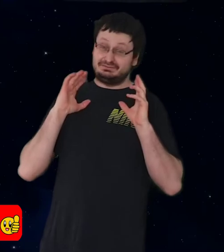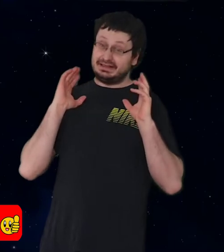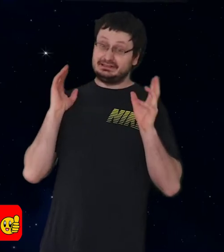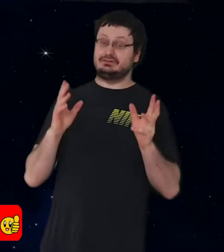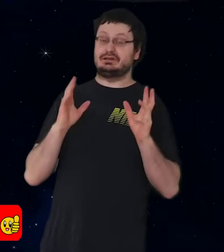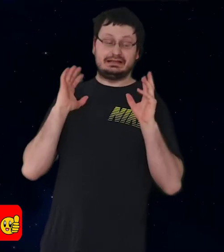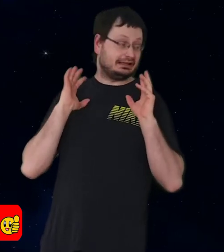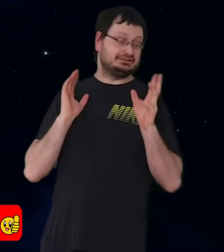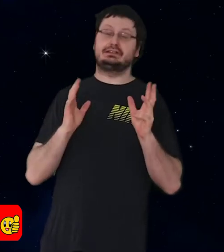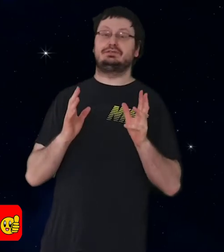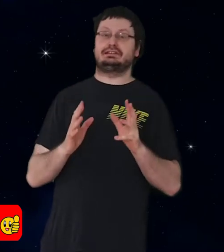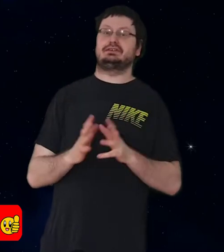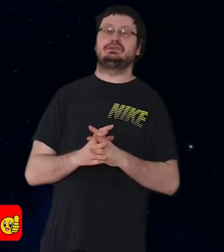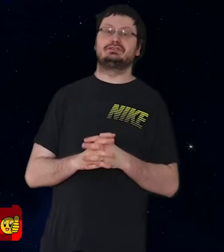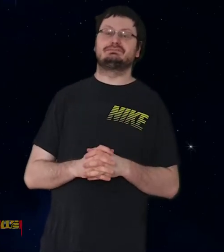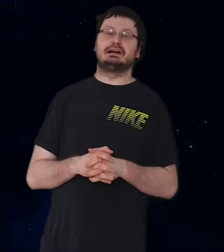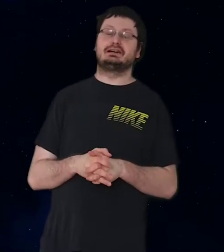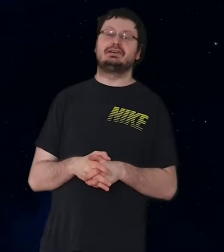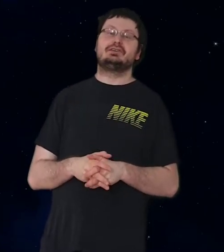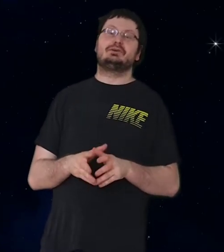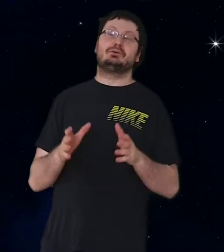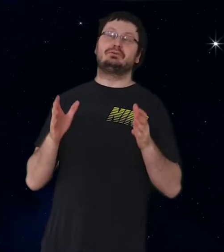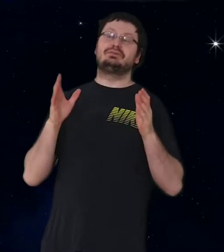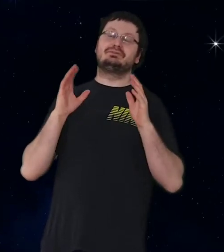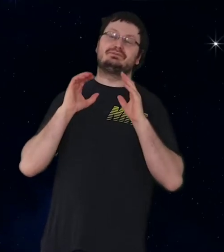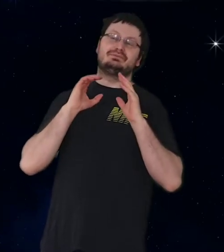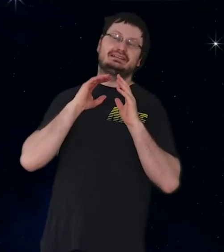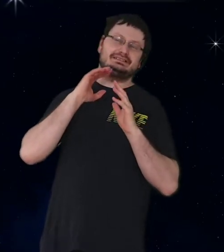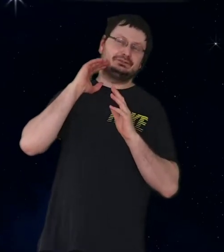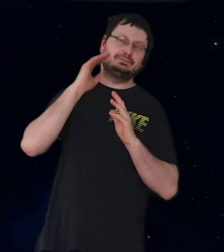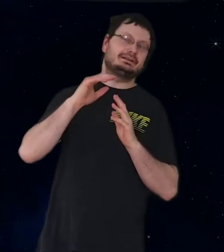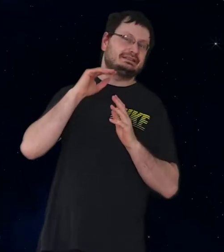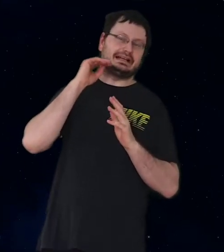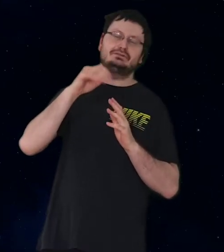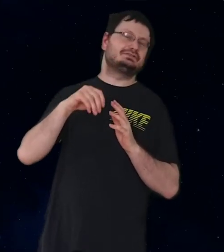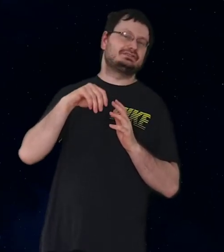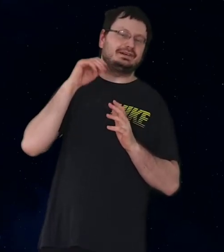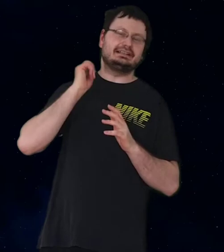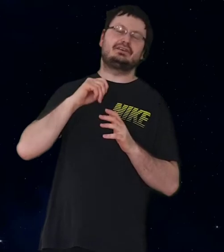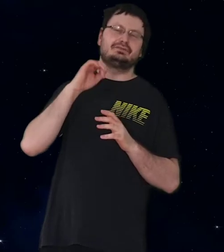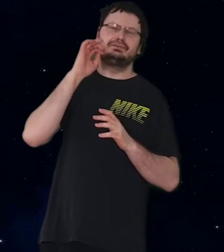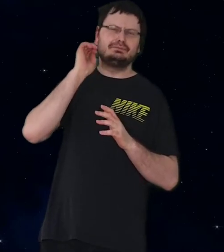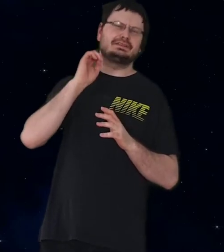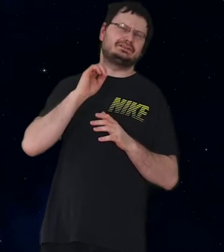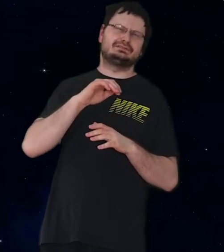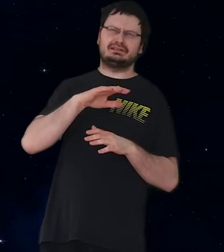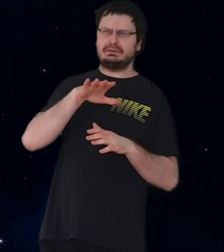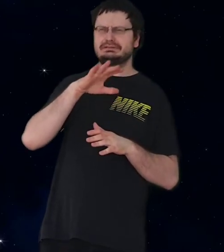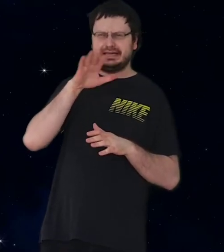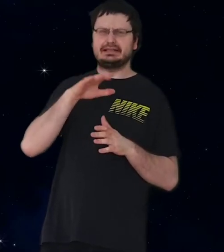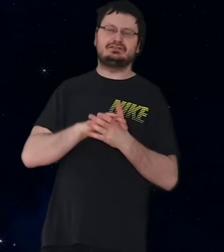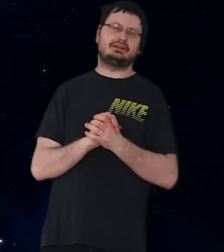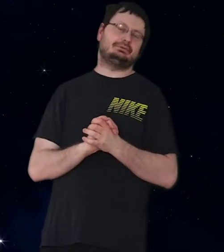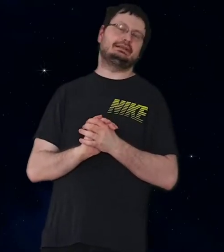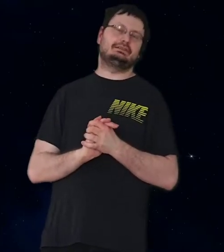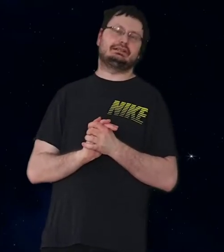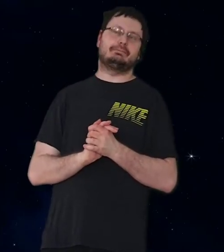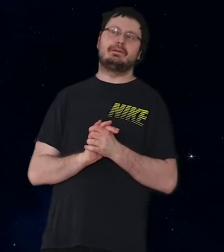weiter noch krassere, fettere Videos machen, und wenn ihr über tausend, zweitausend, fünftausend, langer oder zehntausend Ambulenten nicht habt,